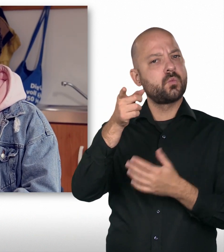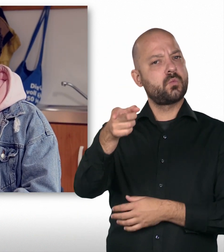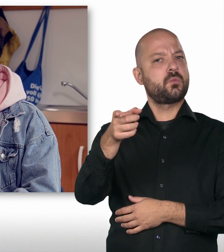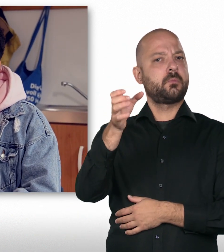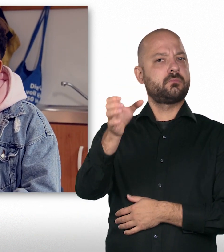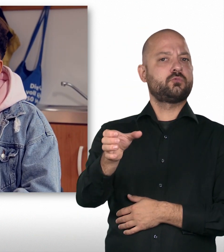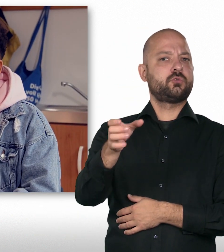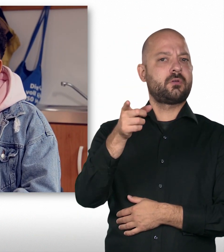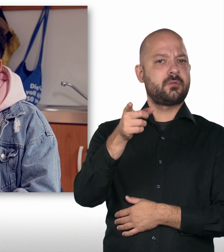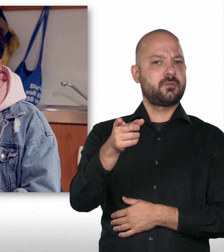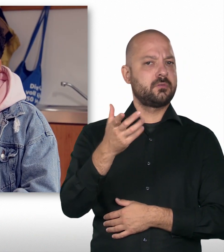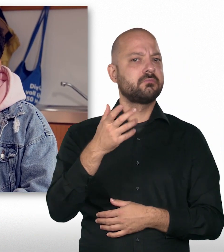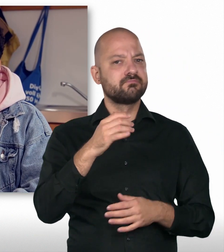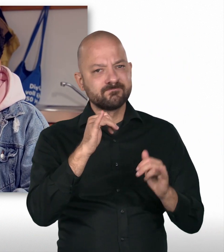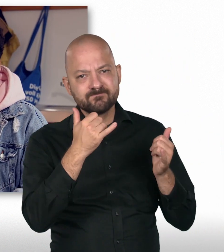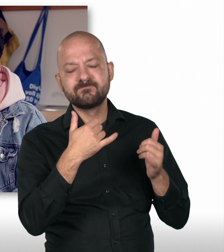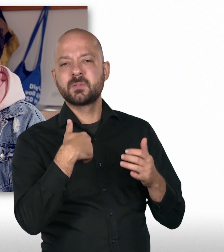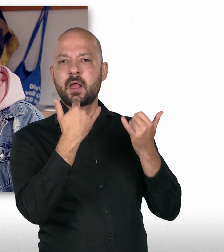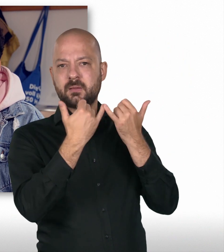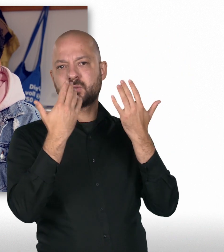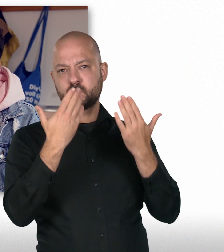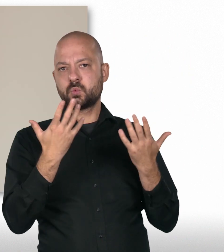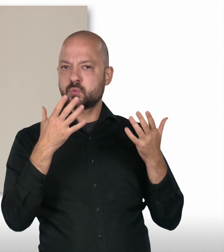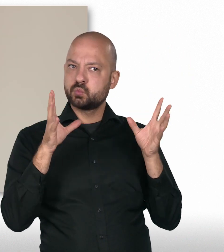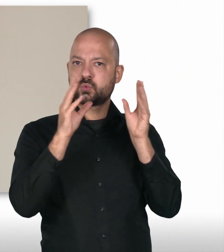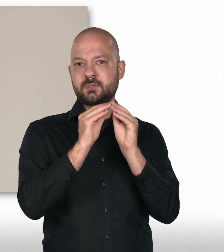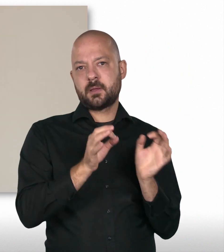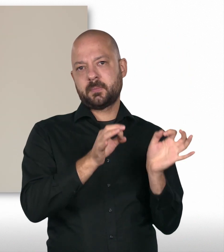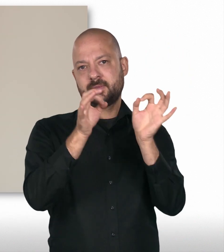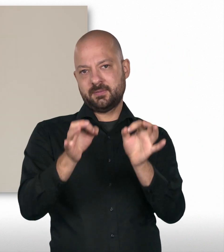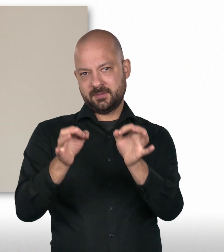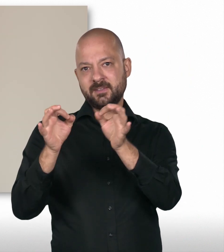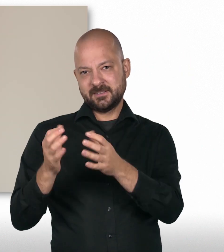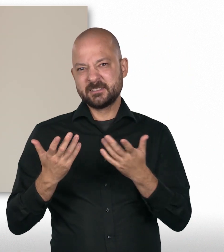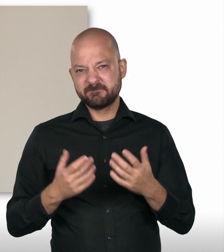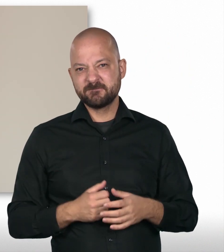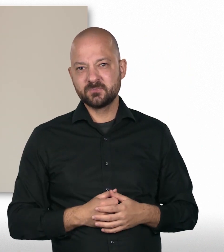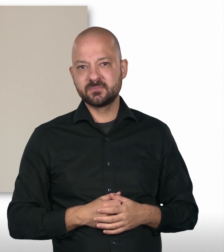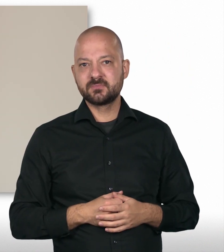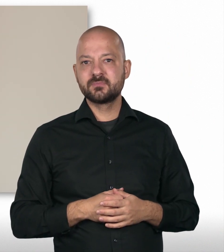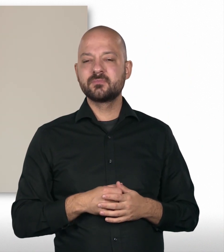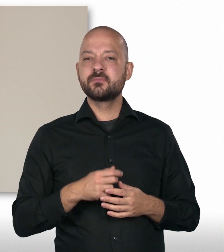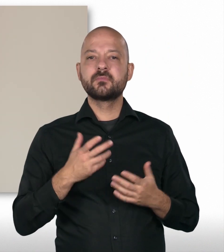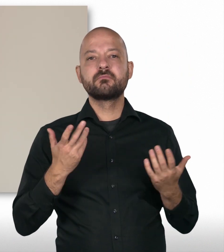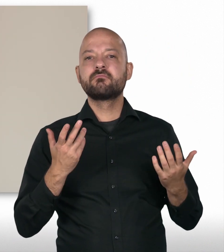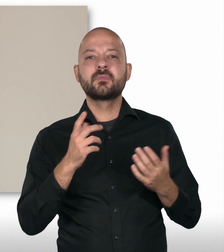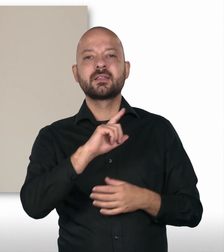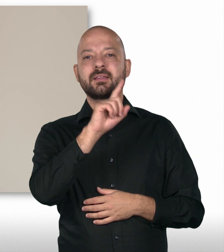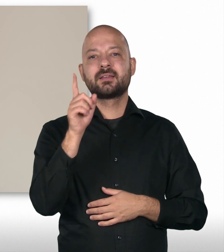irgendwo einen Posten kriegt? Genau, das funktioniert eigentlich bei meinen Eltern war das auch so, dass sie immer zusammenversetzt wurden. Und genau normalerweise kann man dann halt nicht